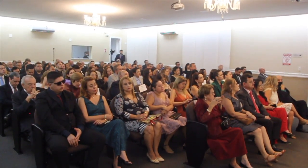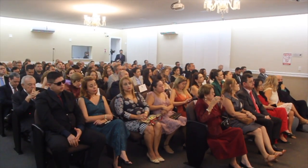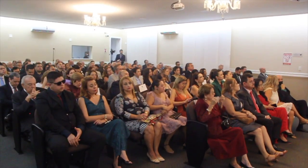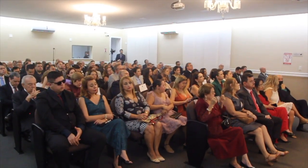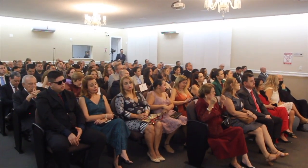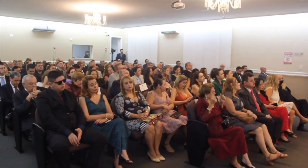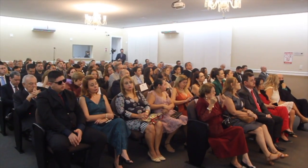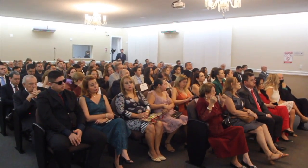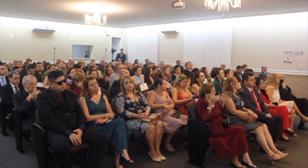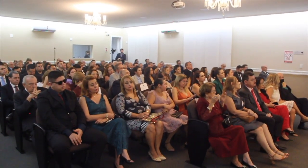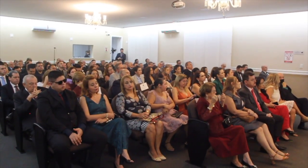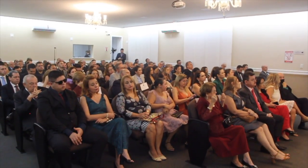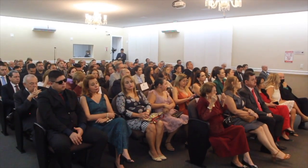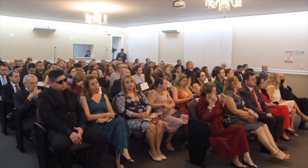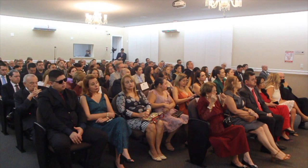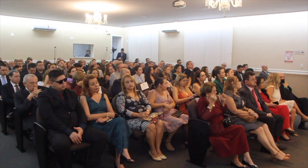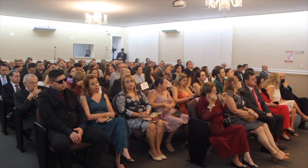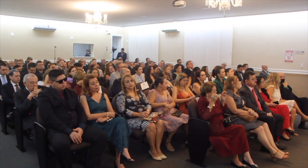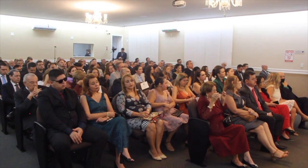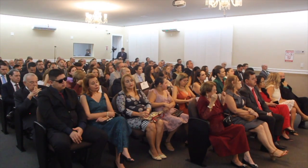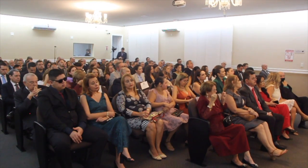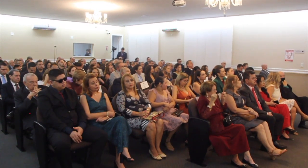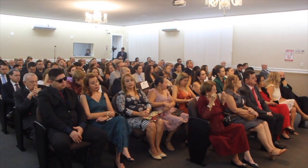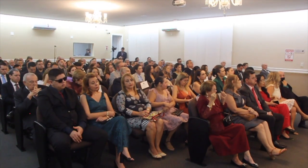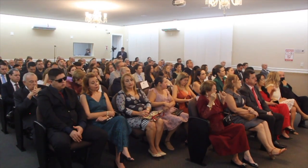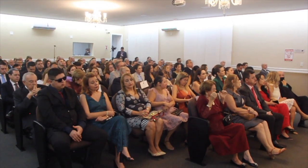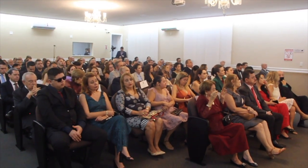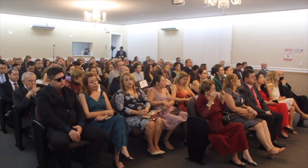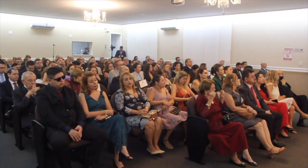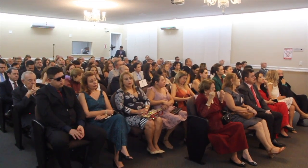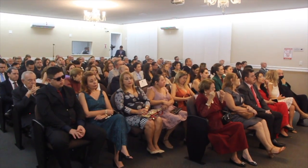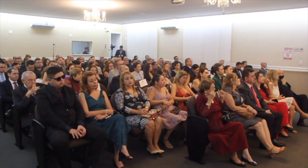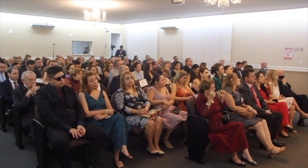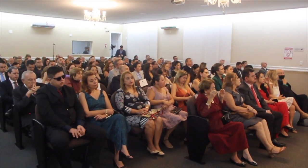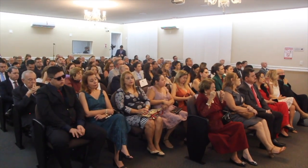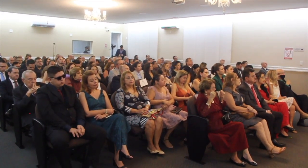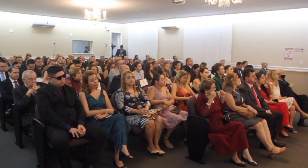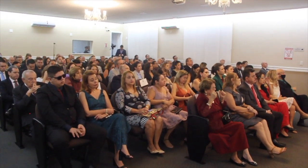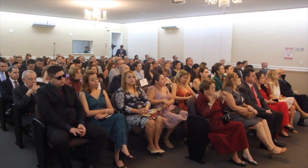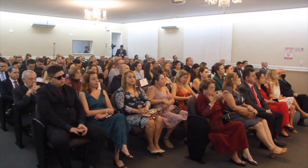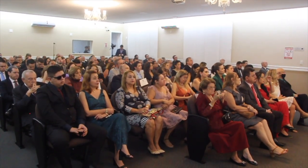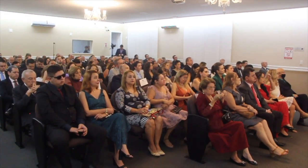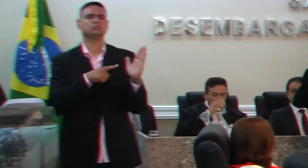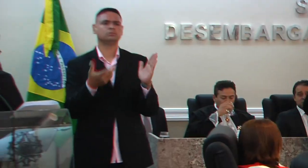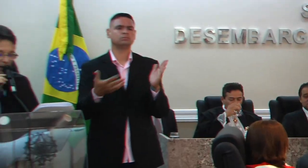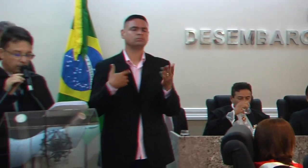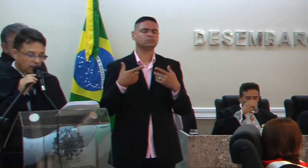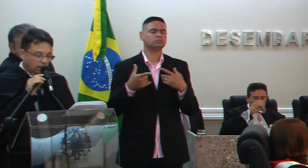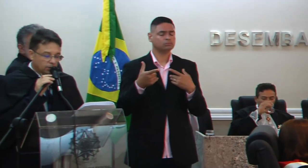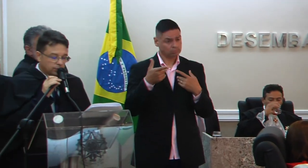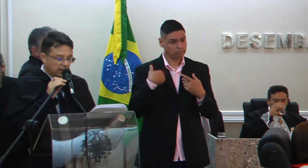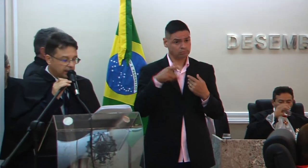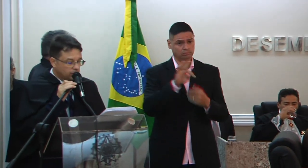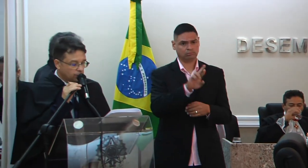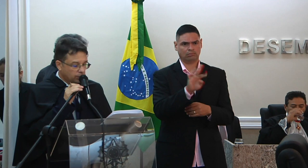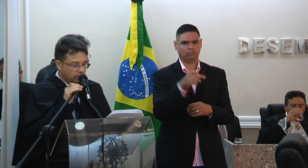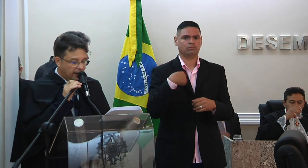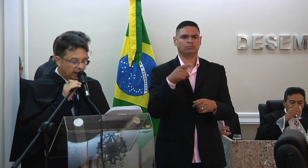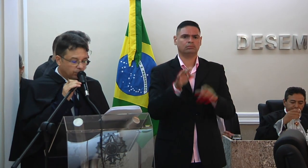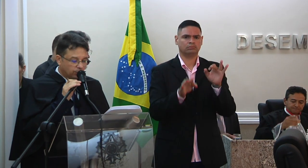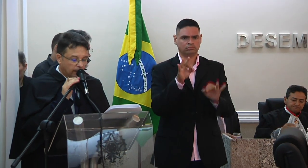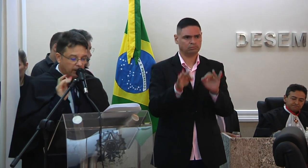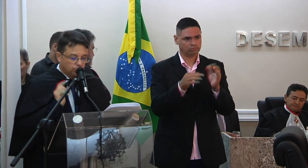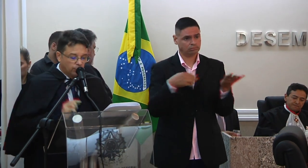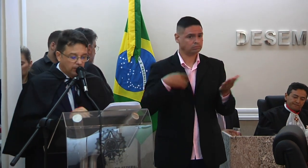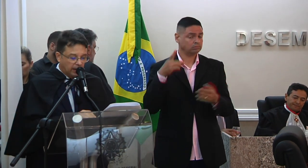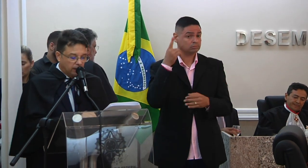Senhoras e senhores, neste momento, como prevê o regulamento da Ordem Alencarina do Mérito Judiciário do Trabalho, Sua Excelência, o Senhor